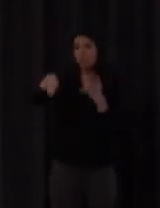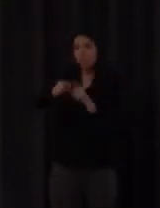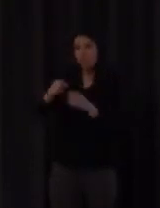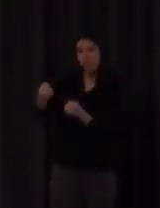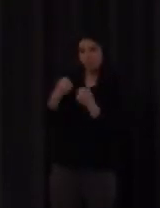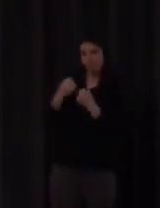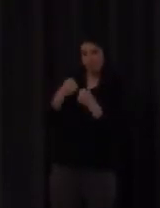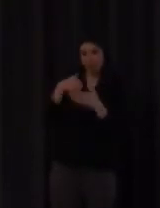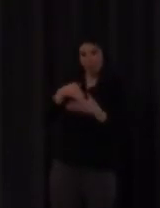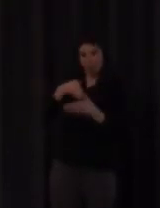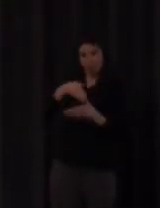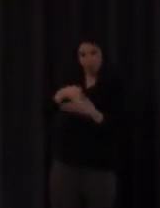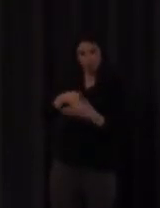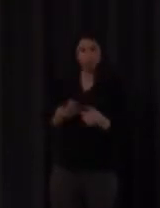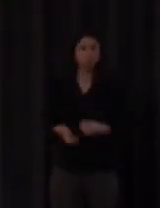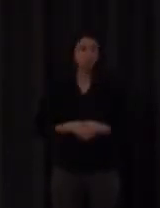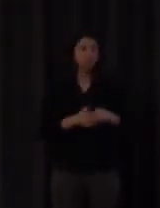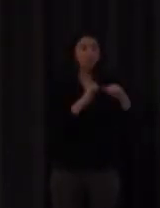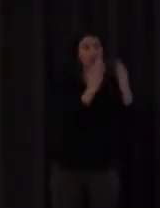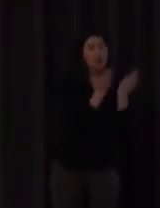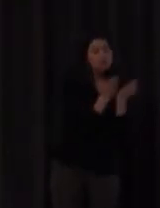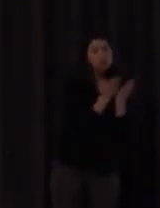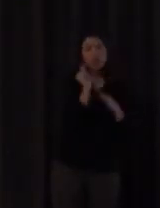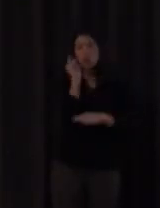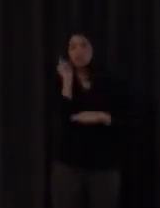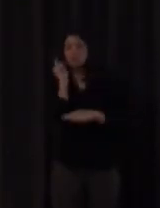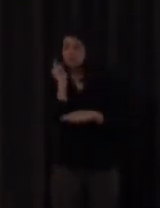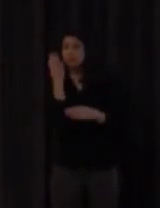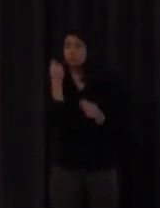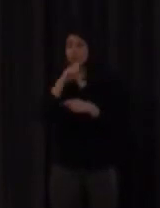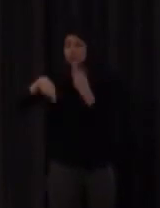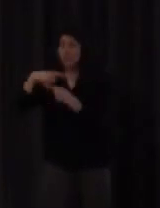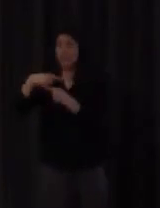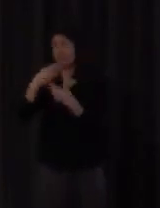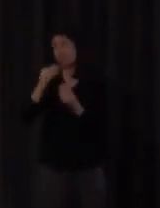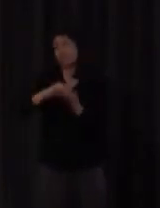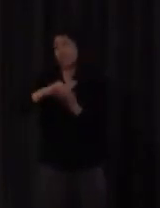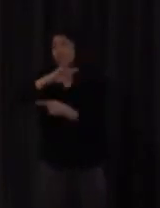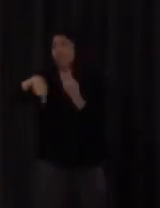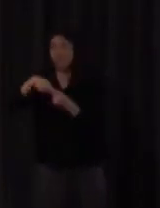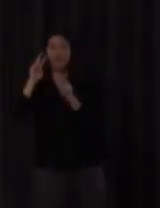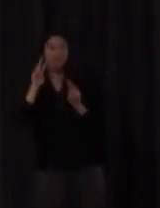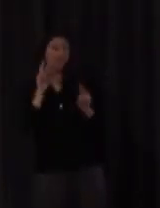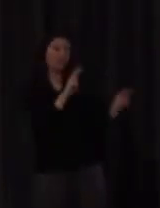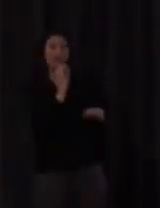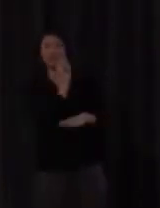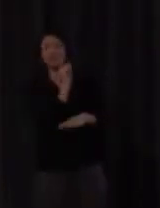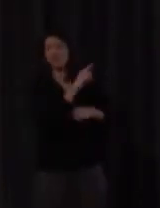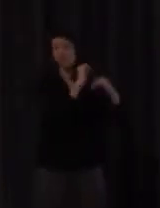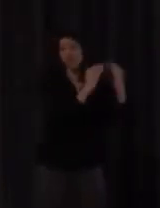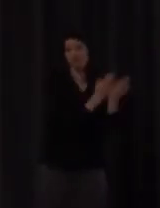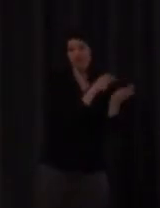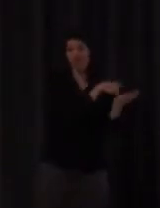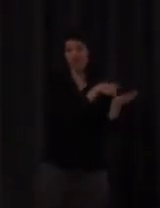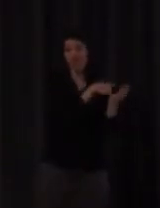de esta manera el colegio el instituto son asumidos por la familia en muchas ocasiones como los lugares donde bueno ahí van a